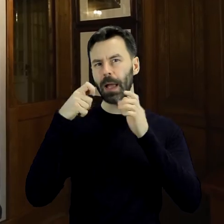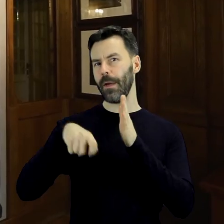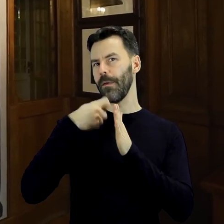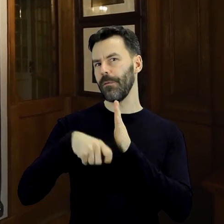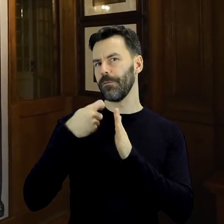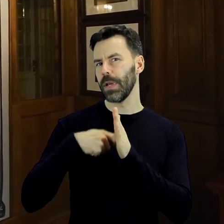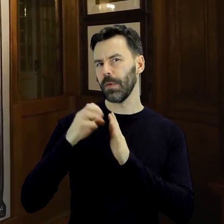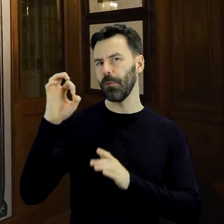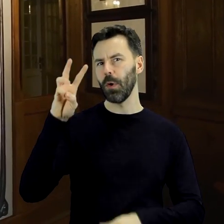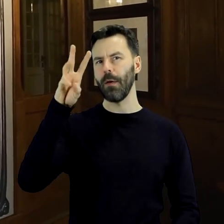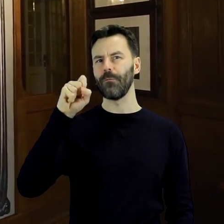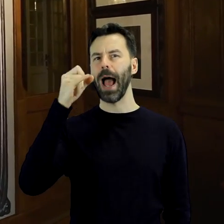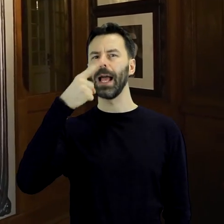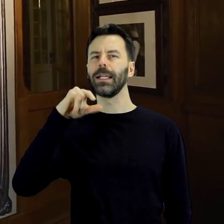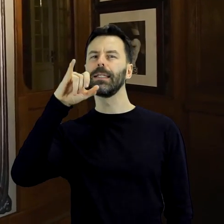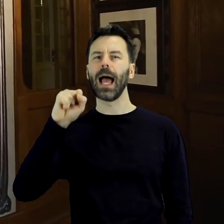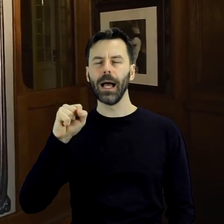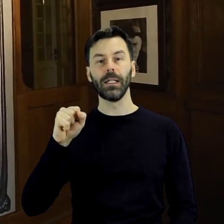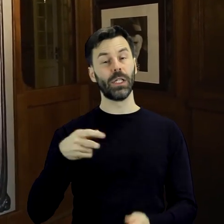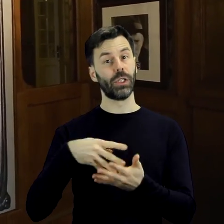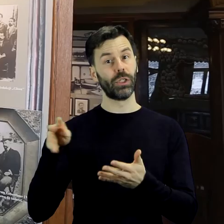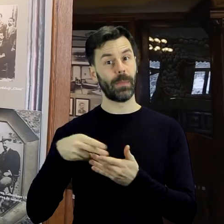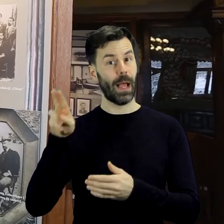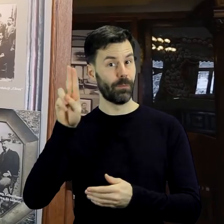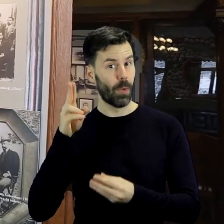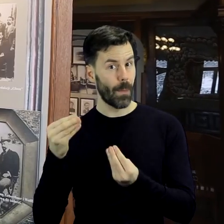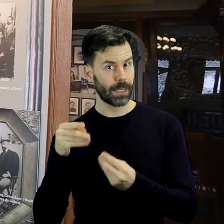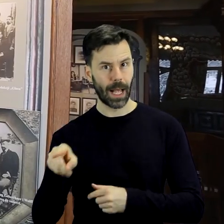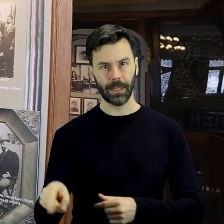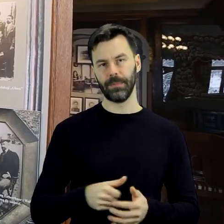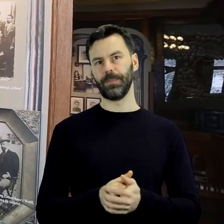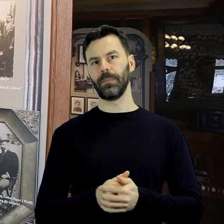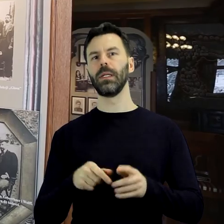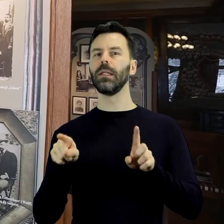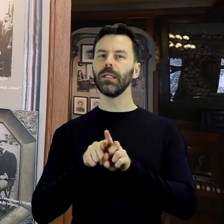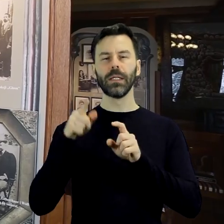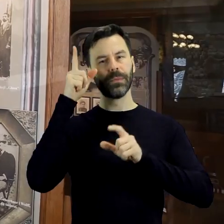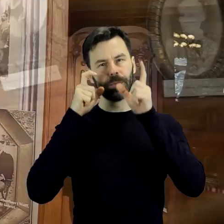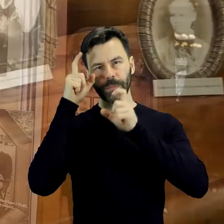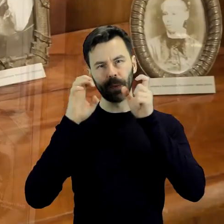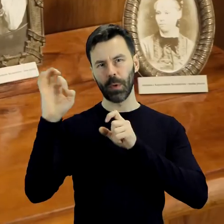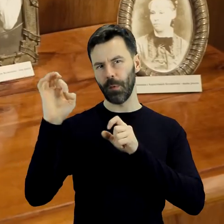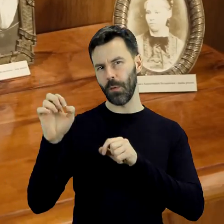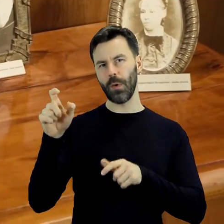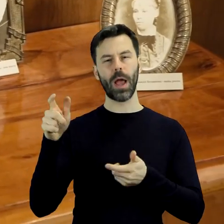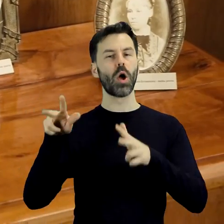w reżyserii Andrzeja Wajdy. Ponadto wystawa przedstawia reprodukcje fotografii pisarza, jego najbliższych,